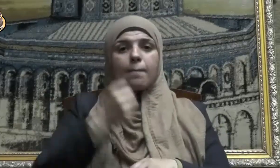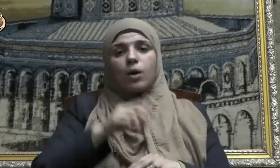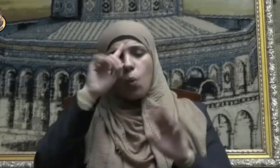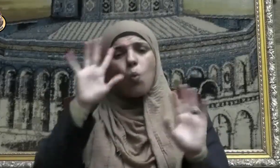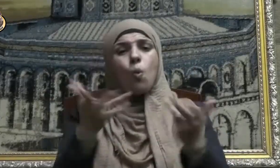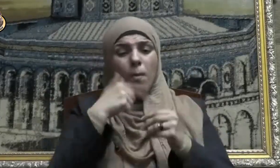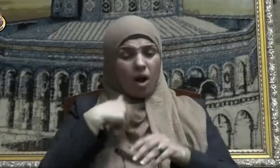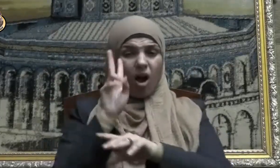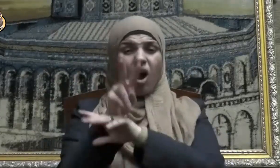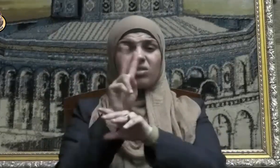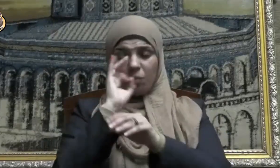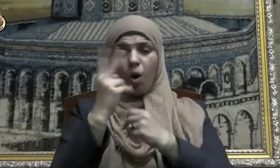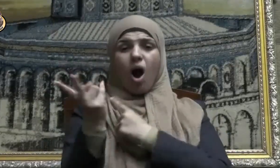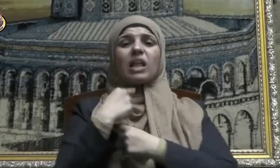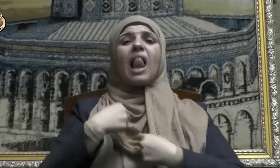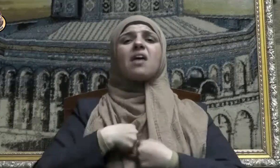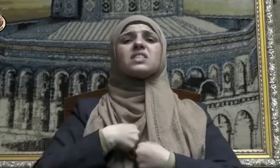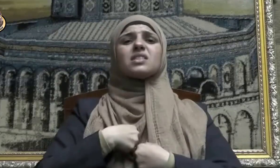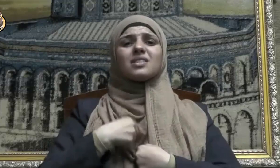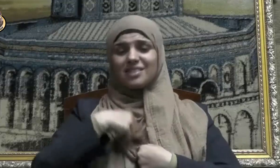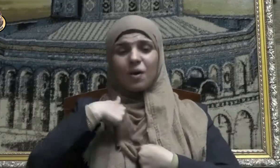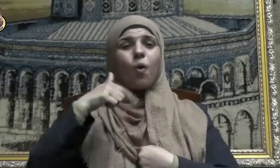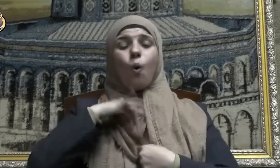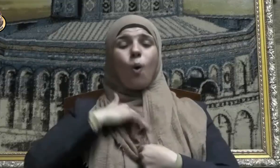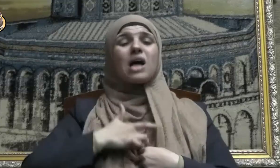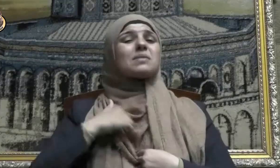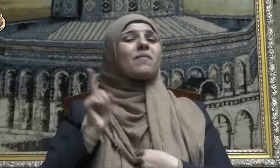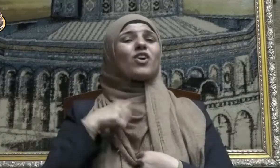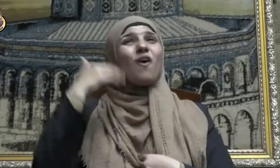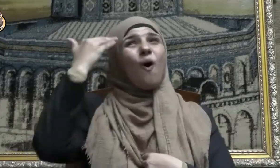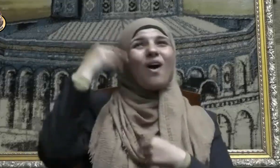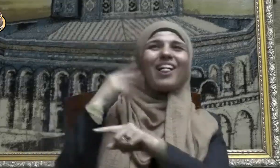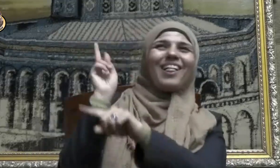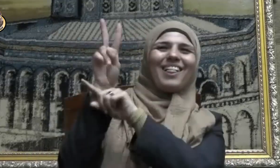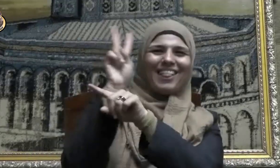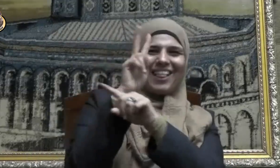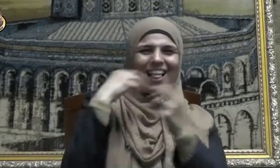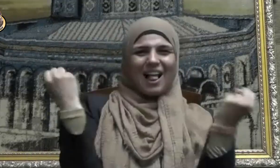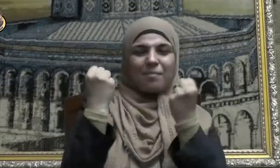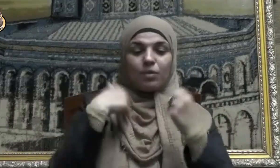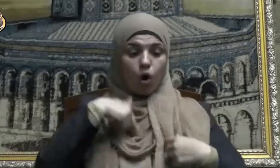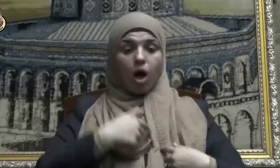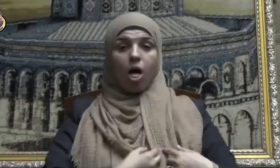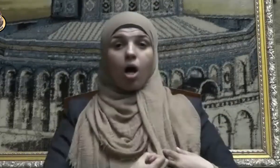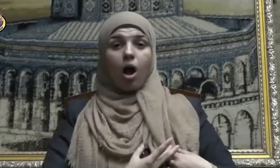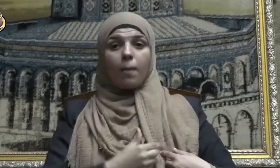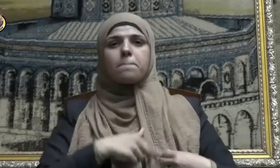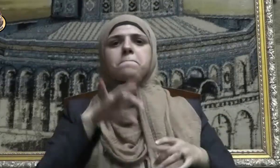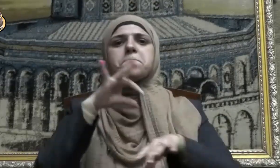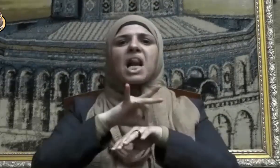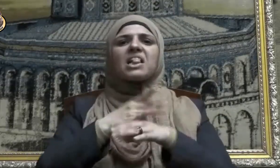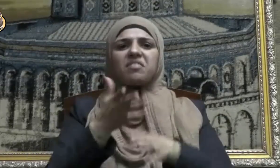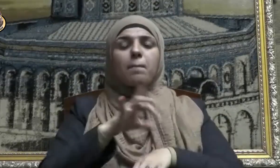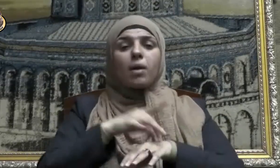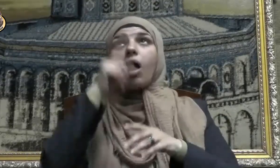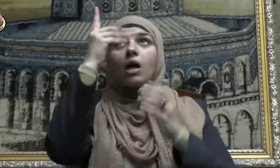إلا أنفسهم وما يشعرون في قلوبهم مرض فزادهم الله